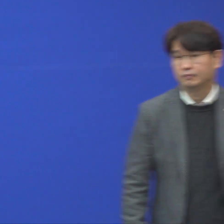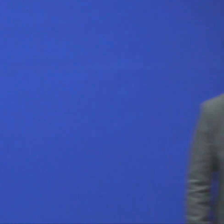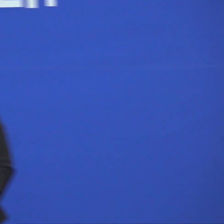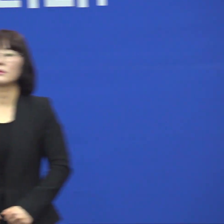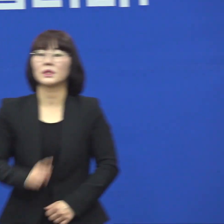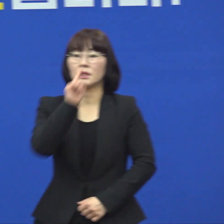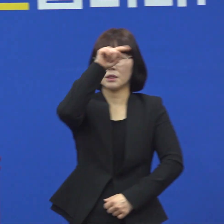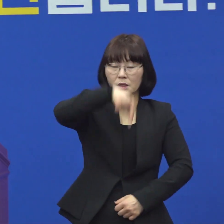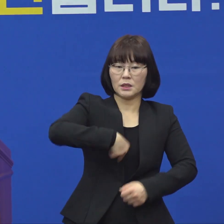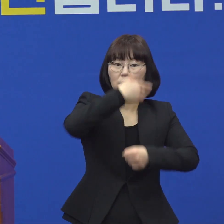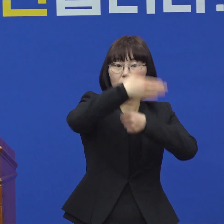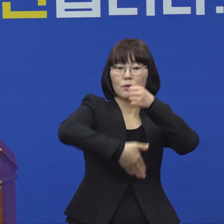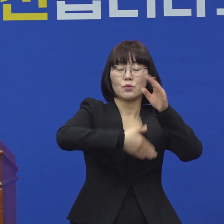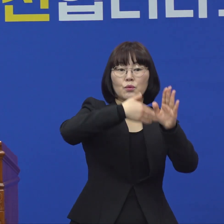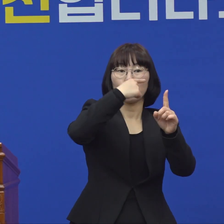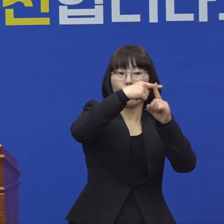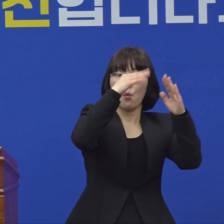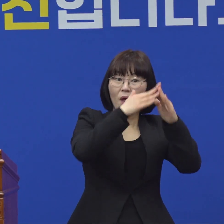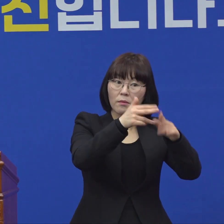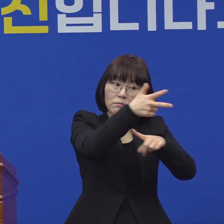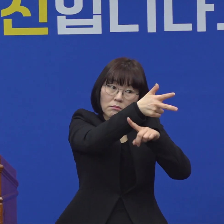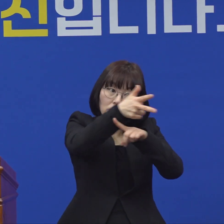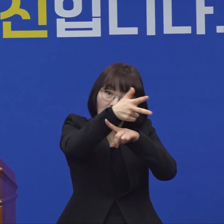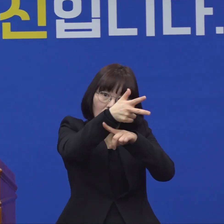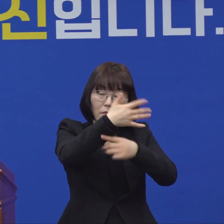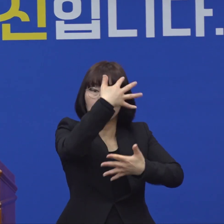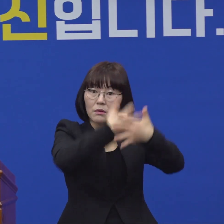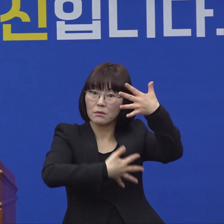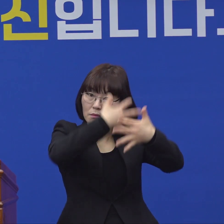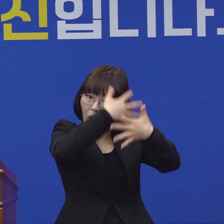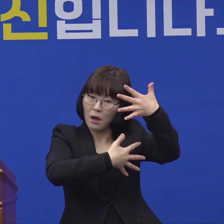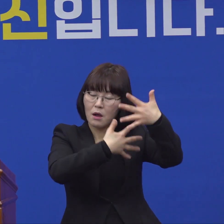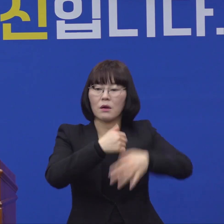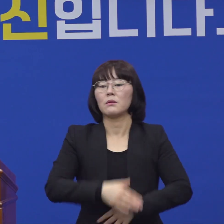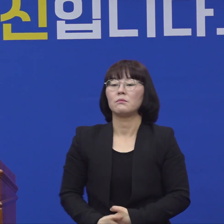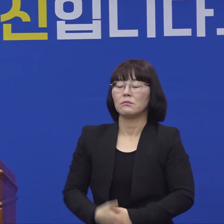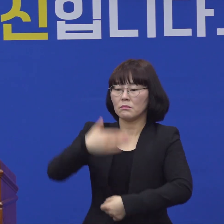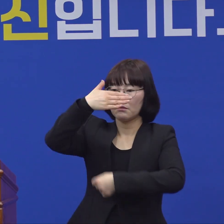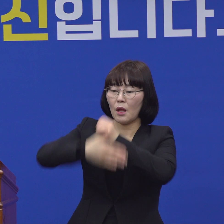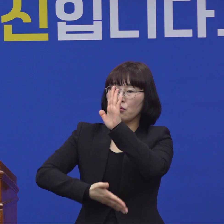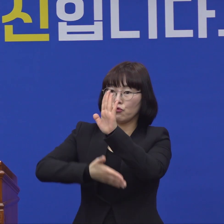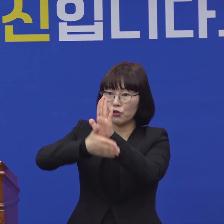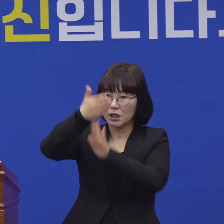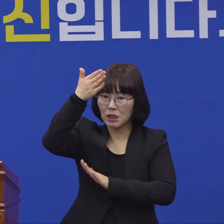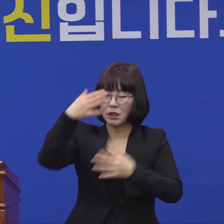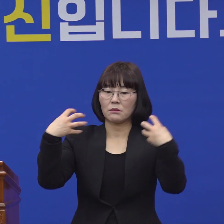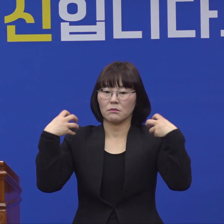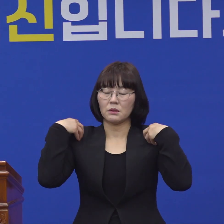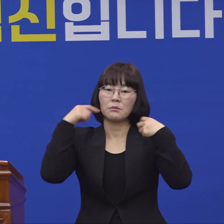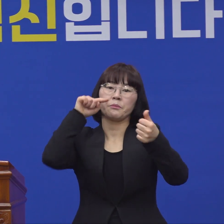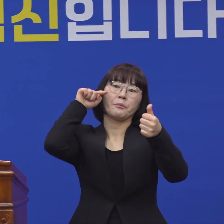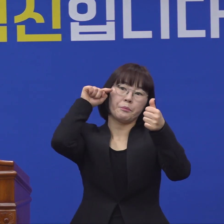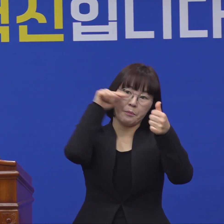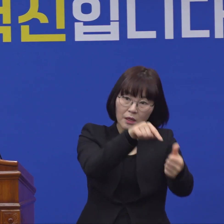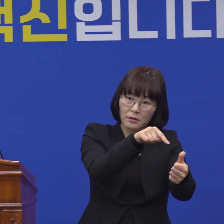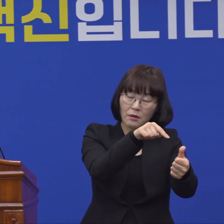신천지 동영상과 관련해서는 저희들 시에서 행정명령으로